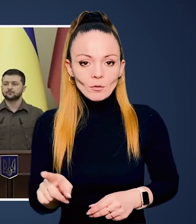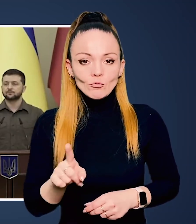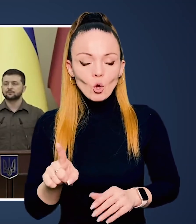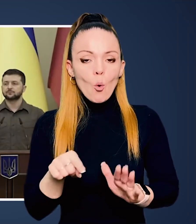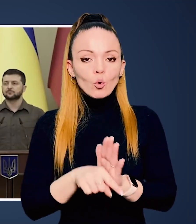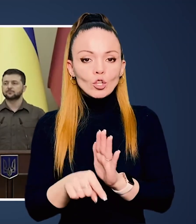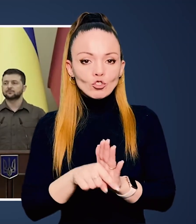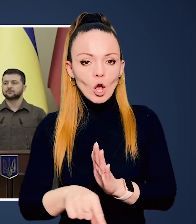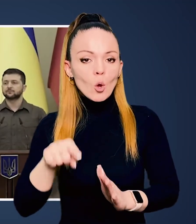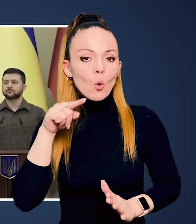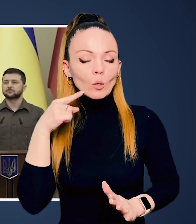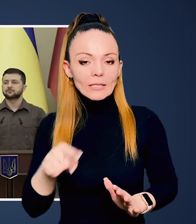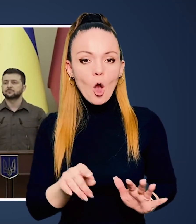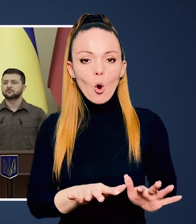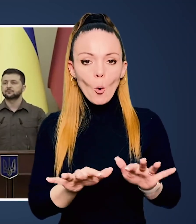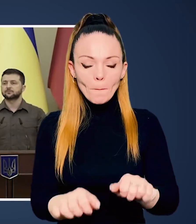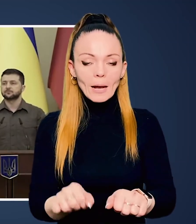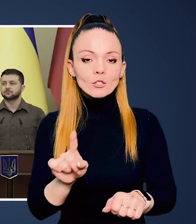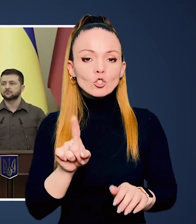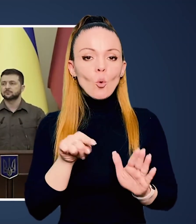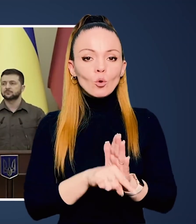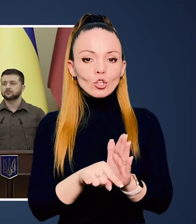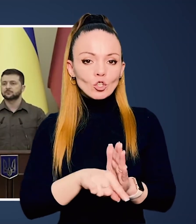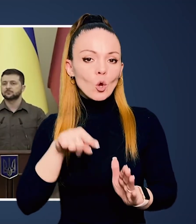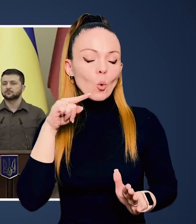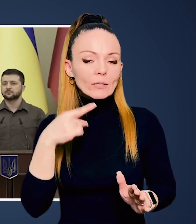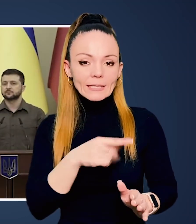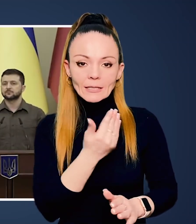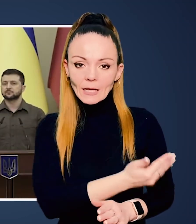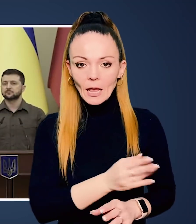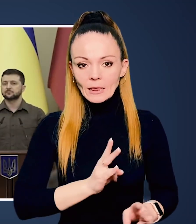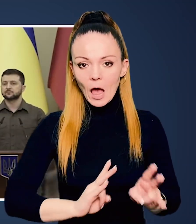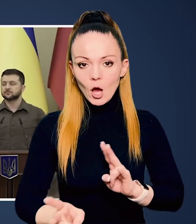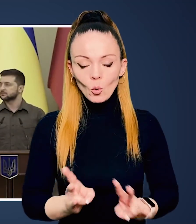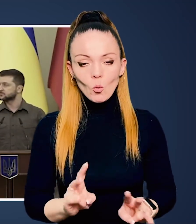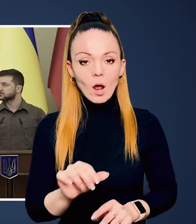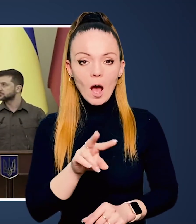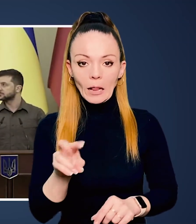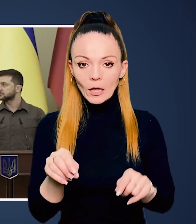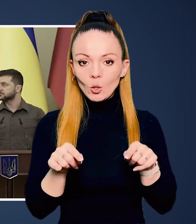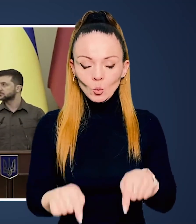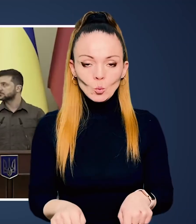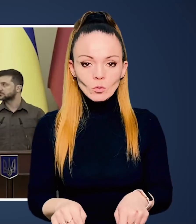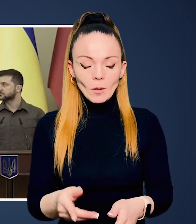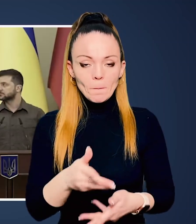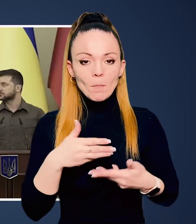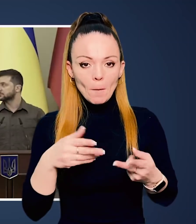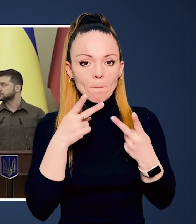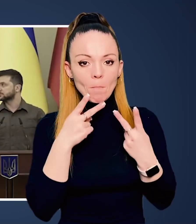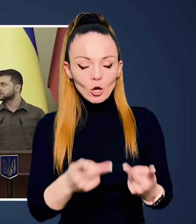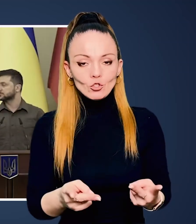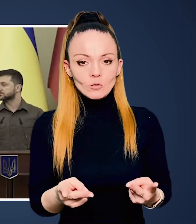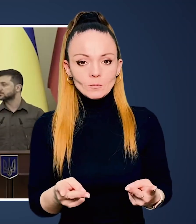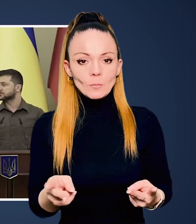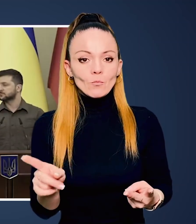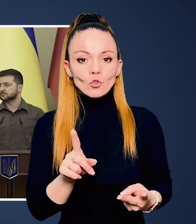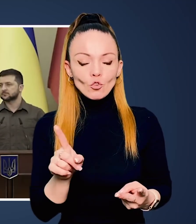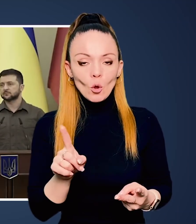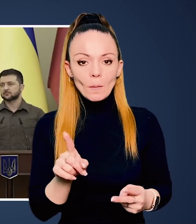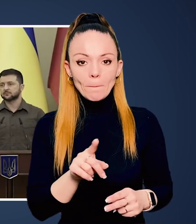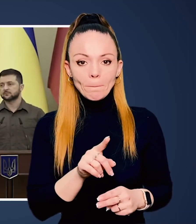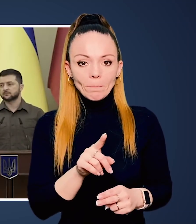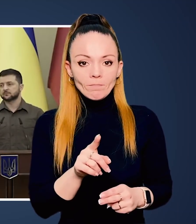І знаємо, що означає російська окупація, і що означає російський терор. Але тут ми